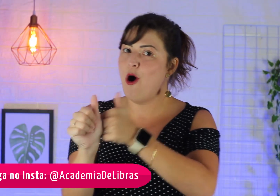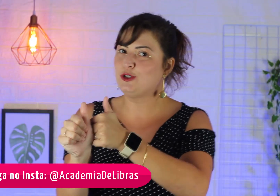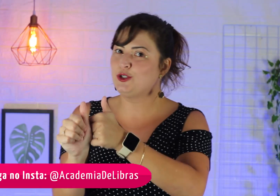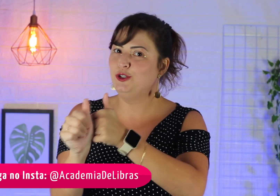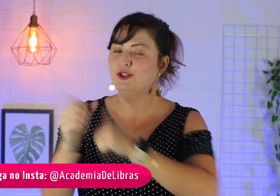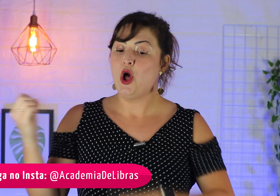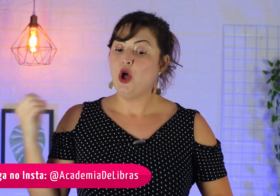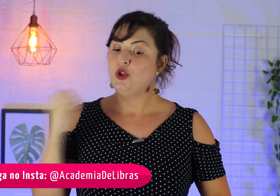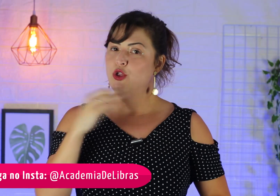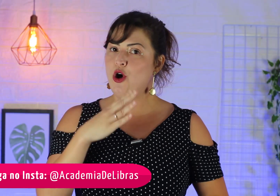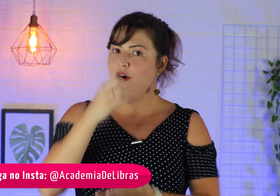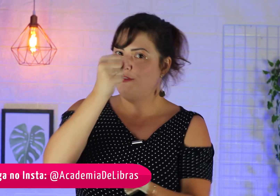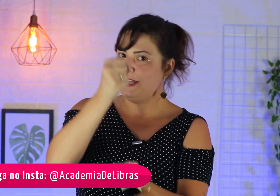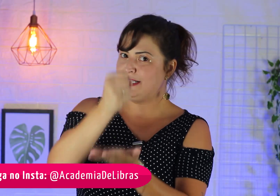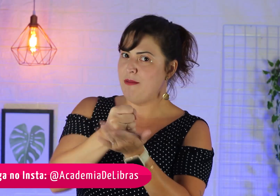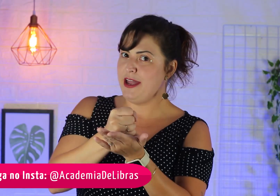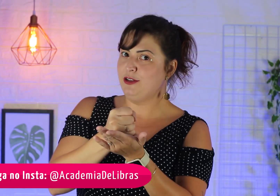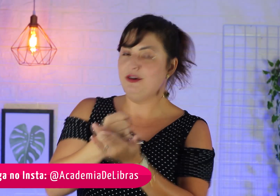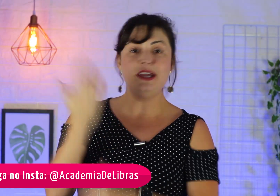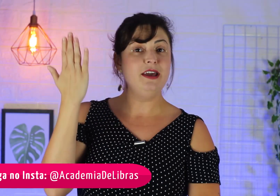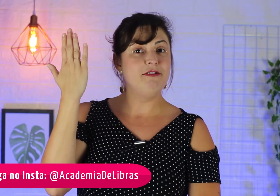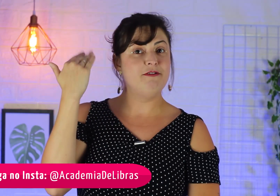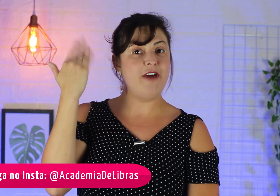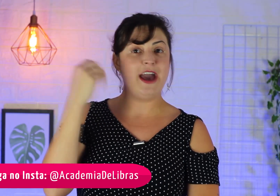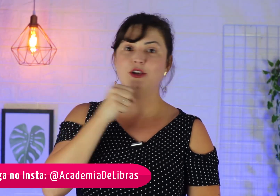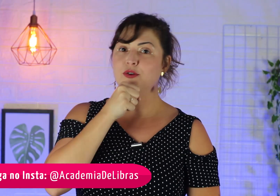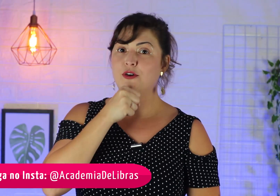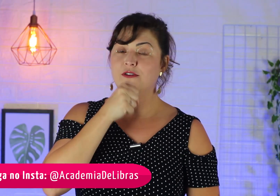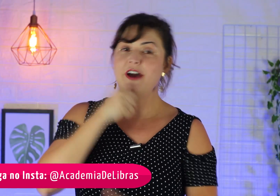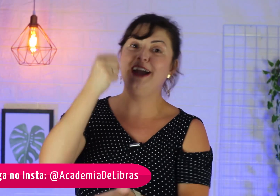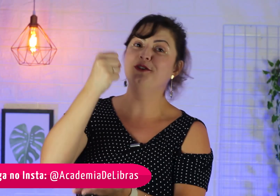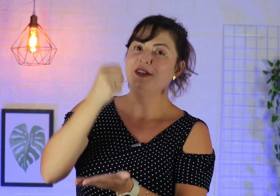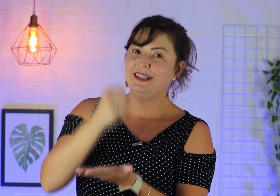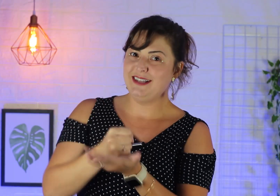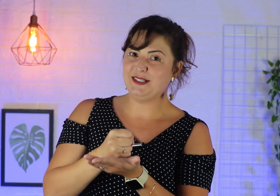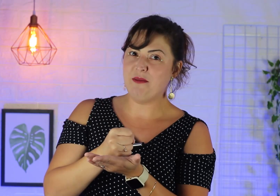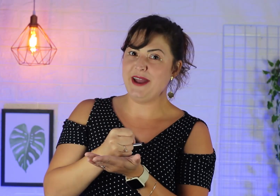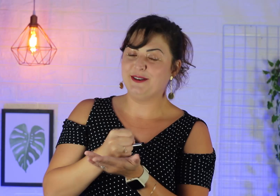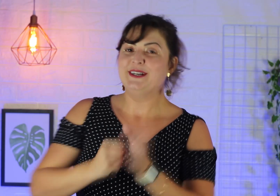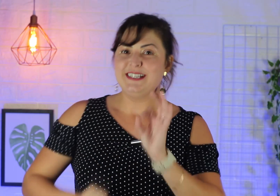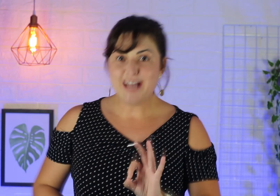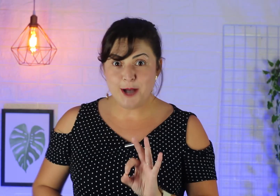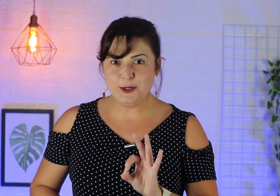Apóstolo. Novo testamento. E Velho ou Velho testamento. Certo?